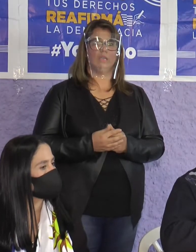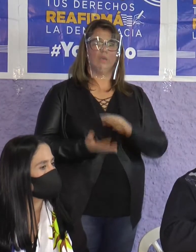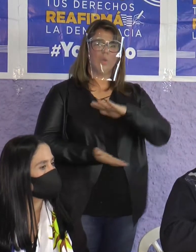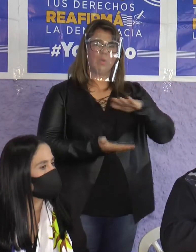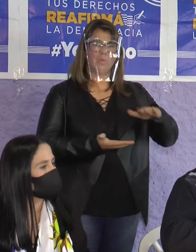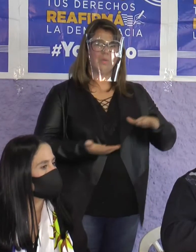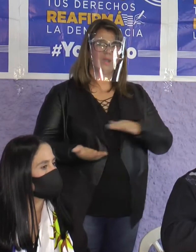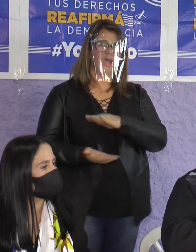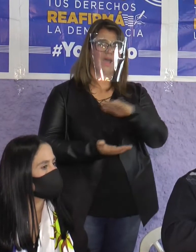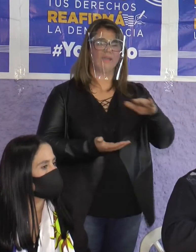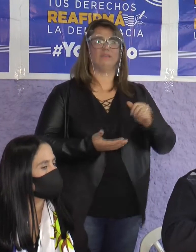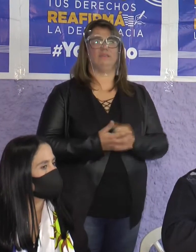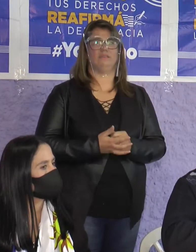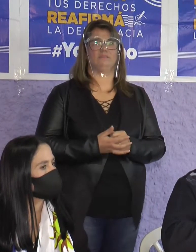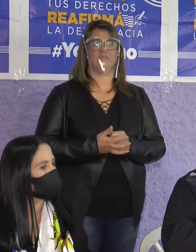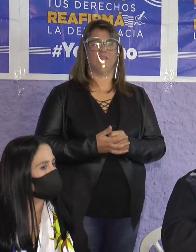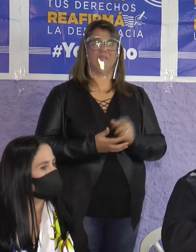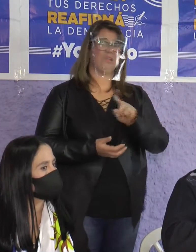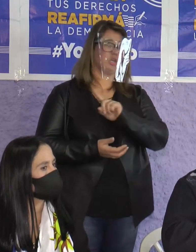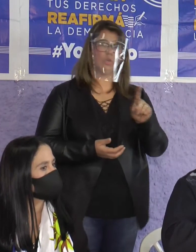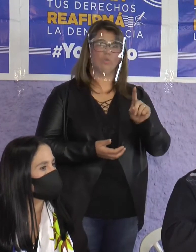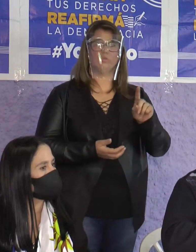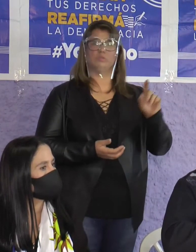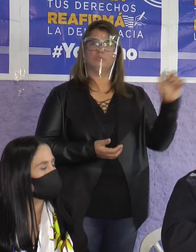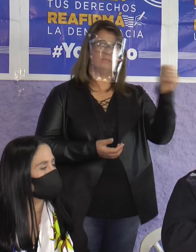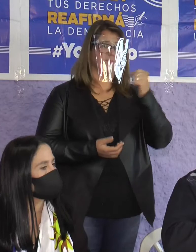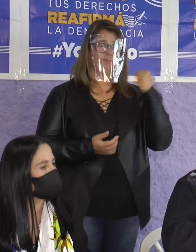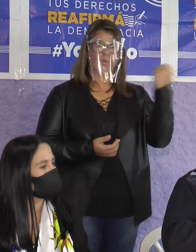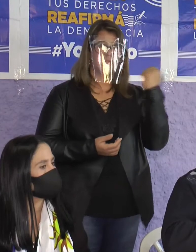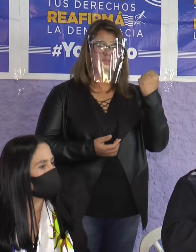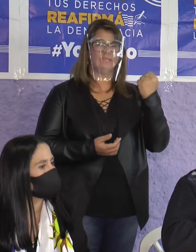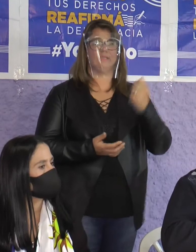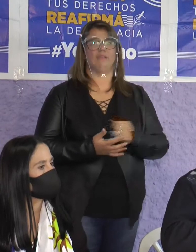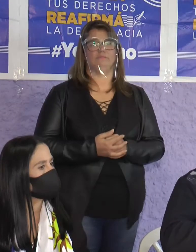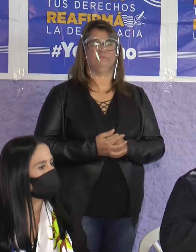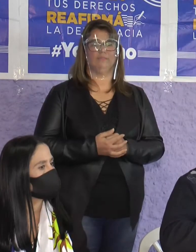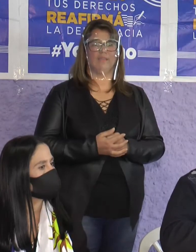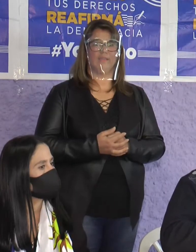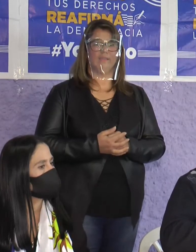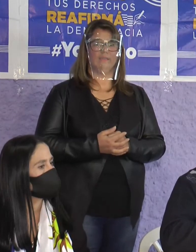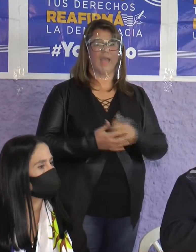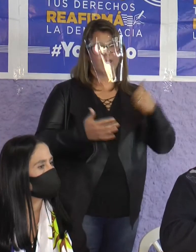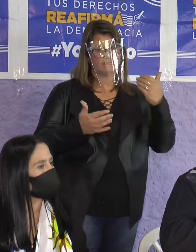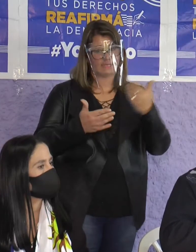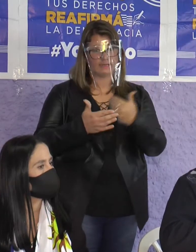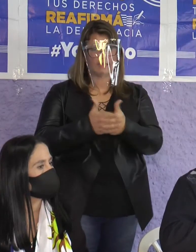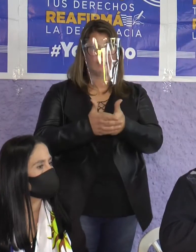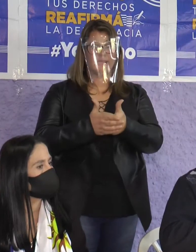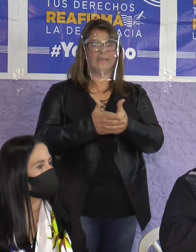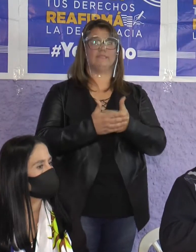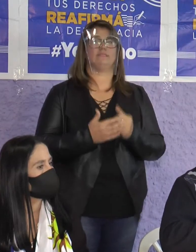poder acercar a la población la información sin embargo la militancia,